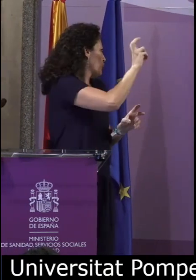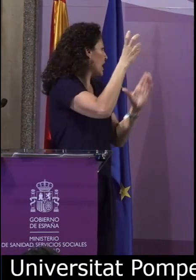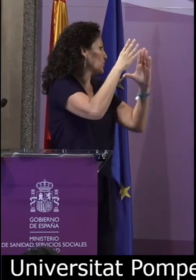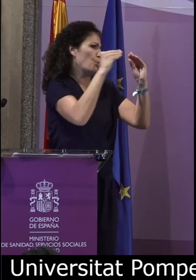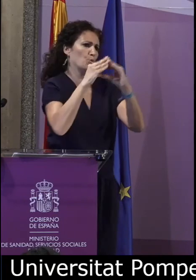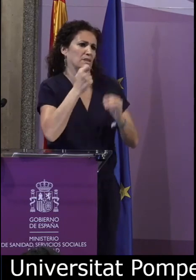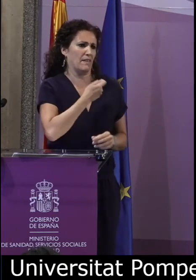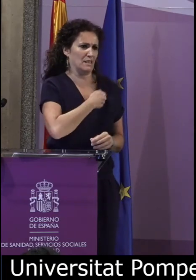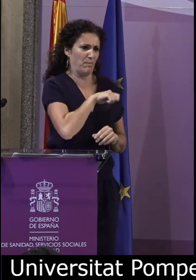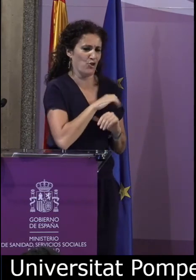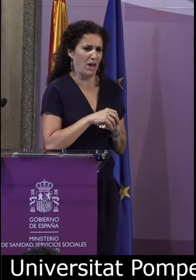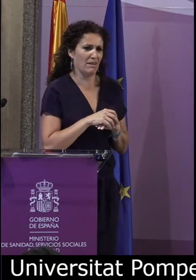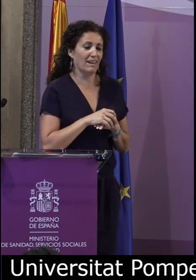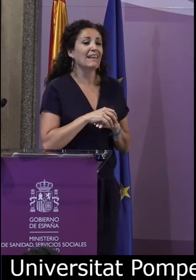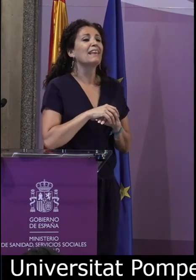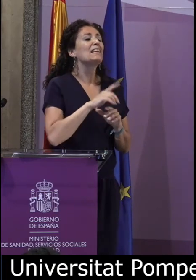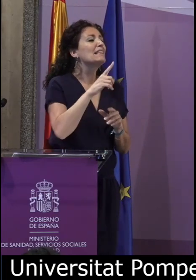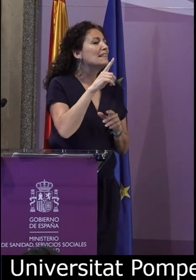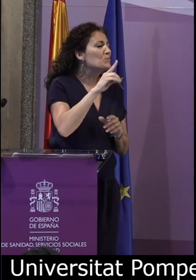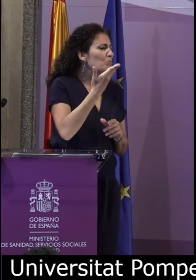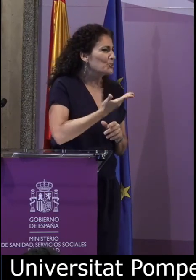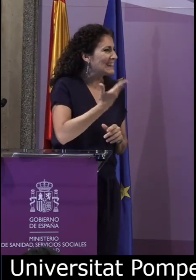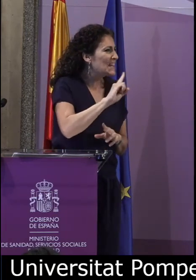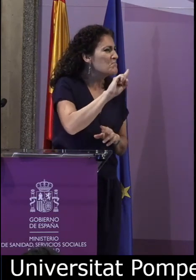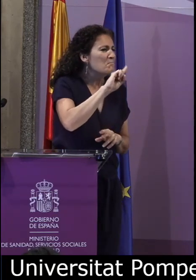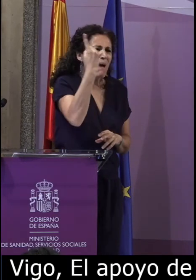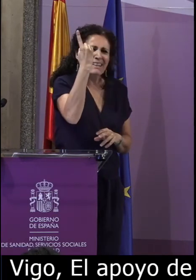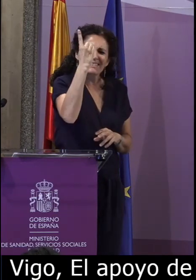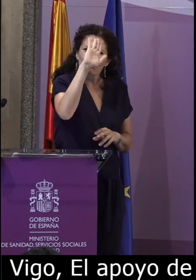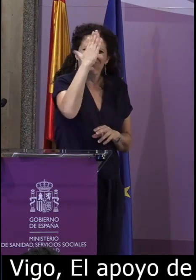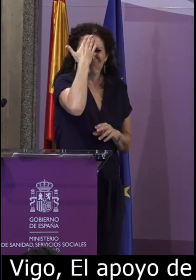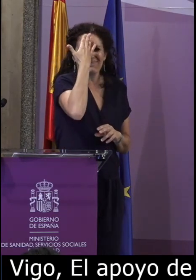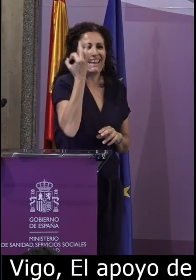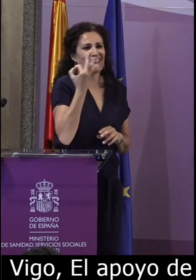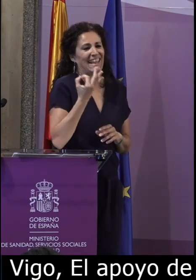el apoyo de diferentes equipos de investigación de diferentes universidades españolas